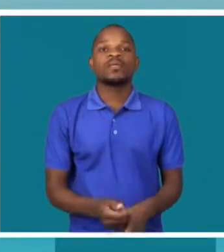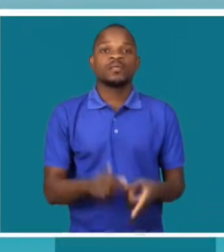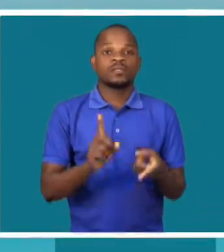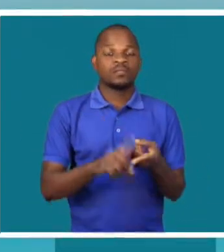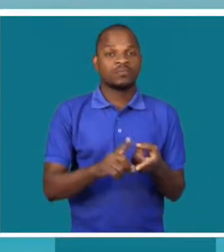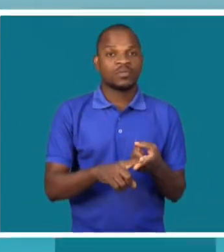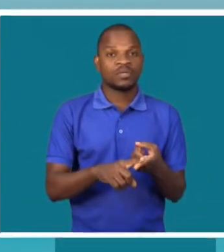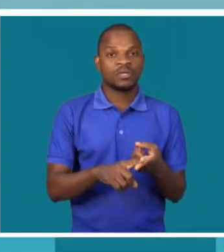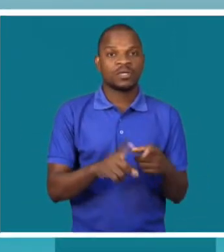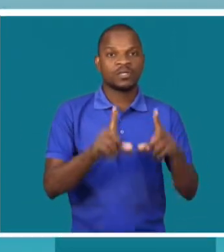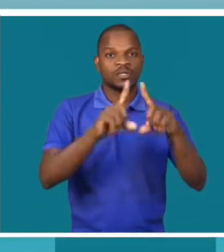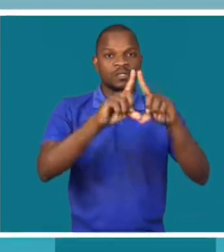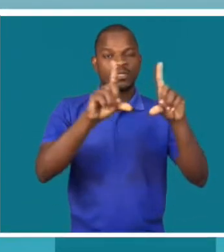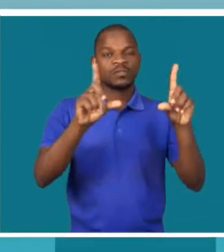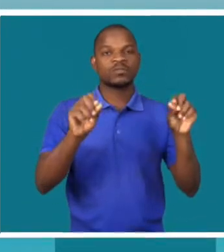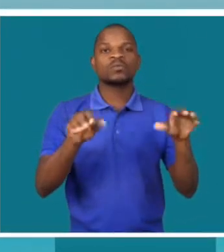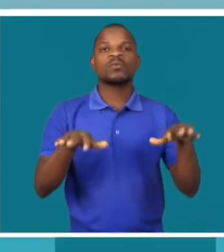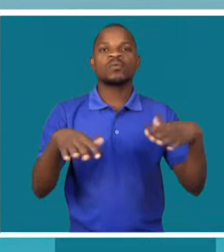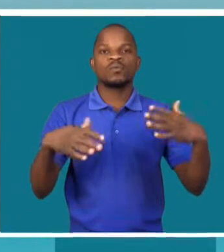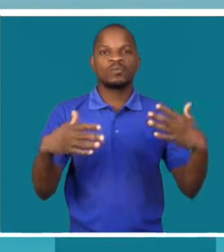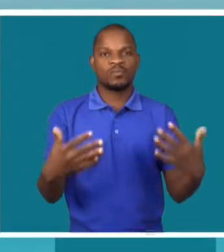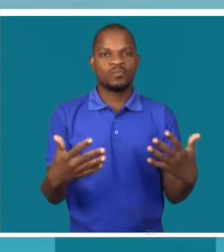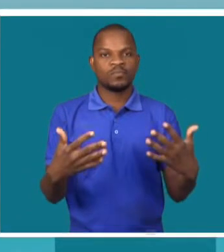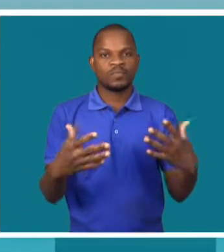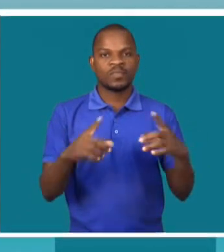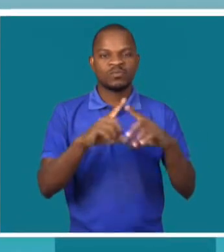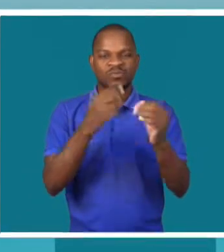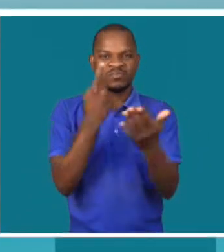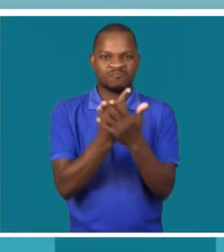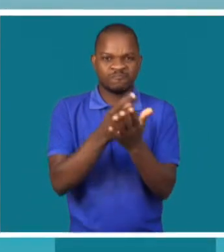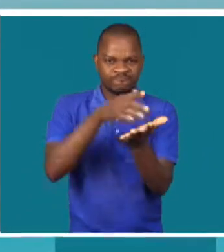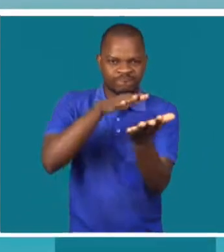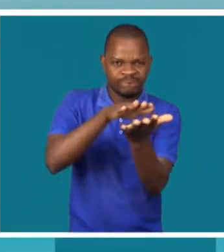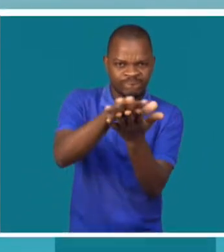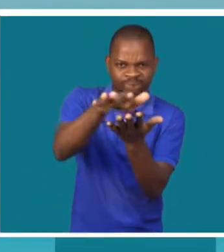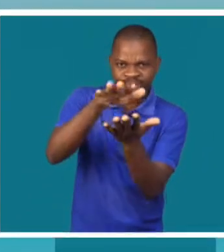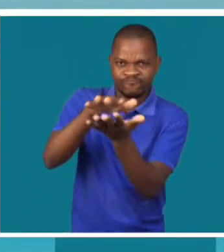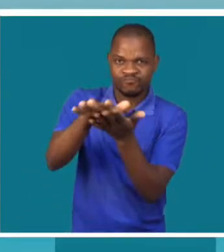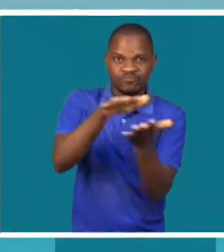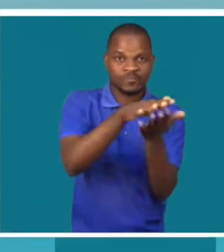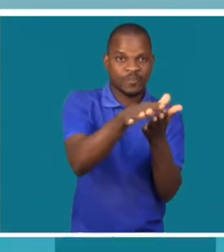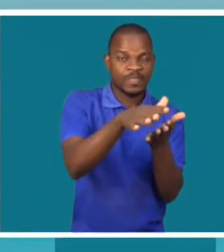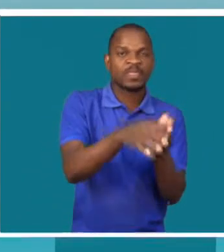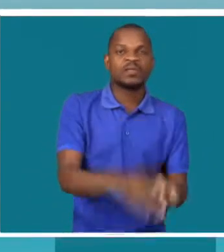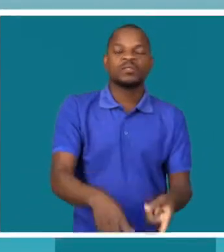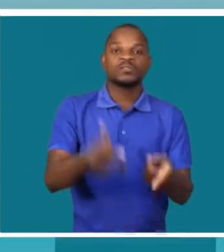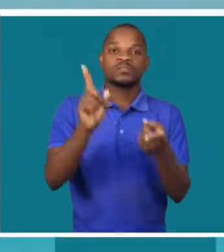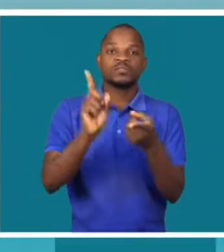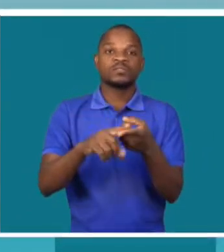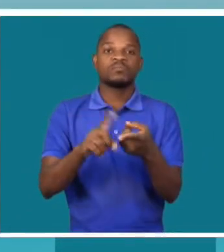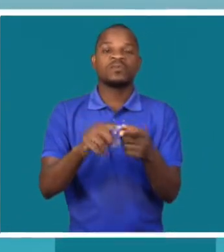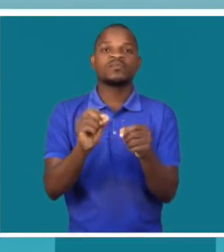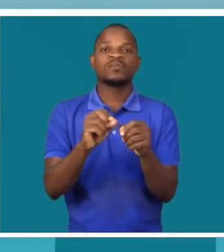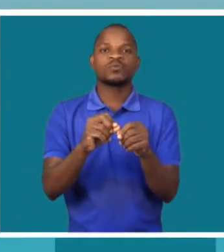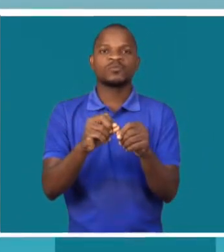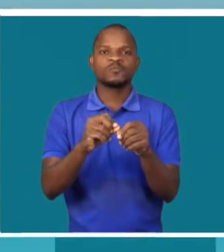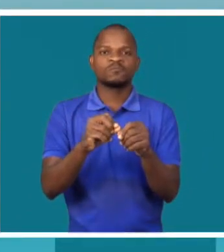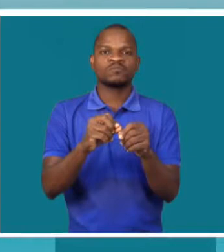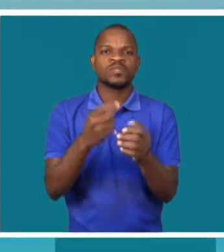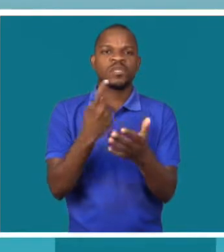consciencialização, a componente de disseminação da informação é crucial.